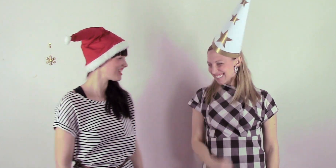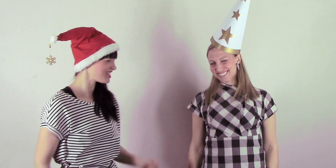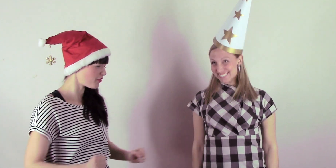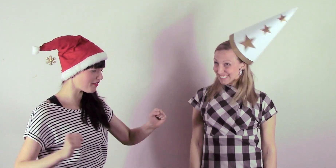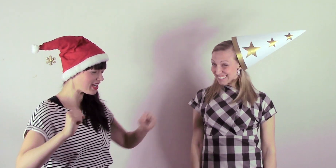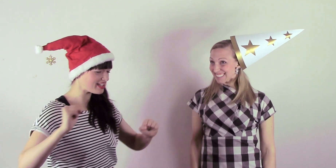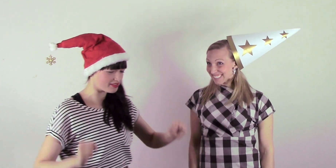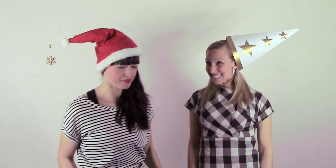Stjärnorna himmelen